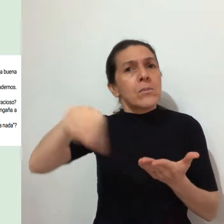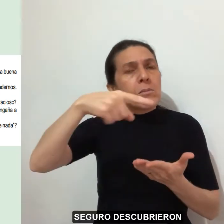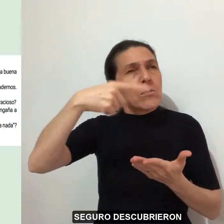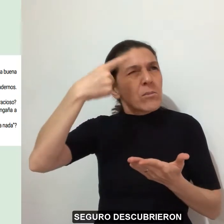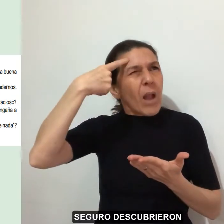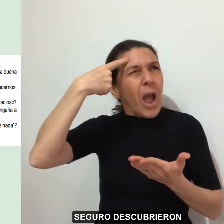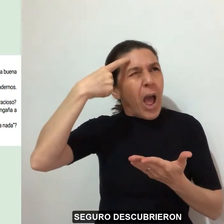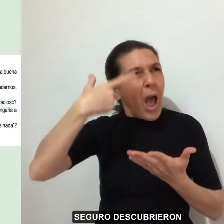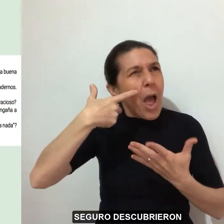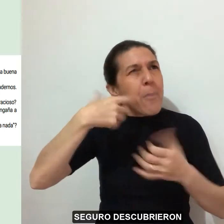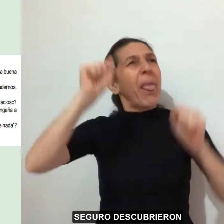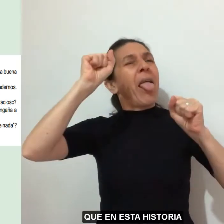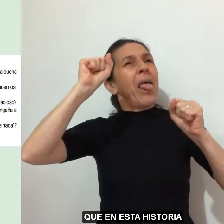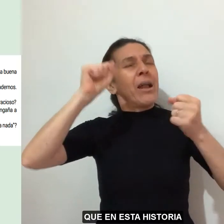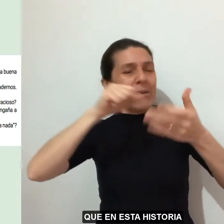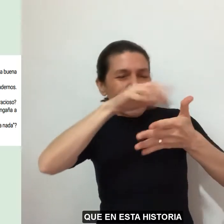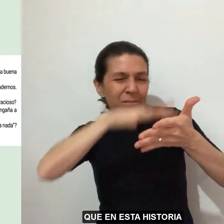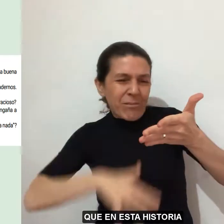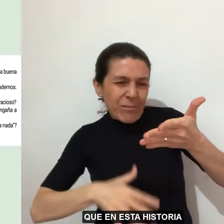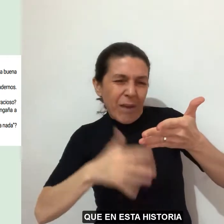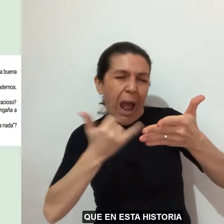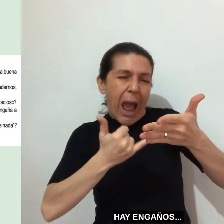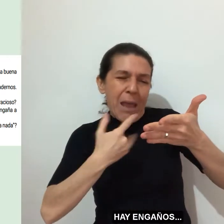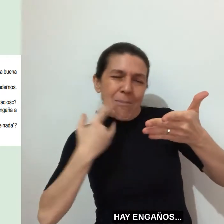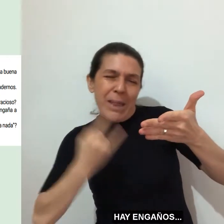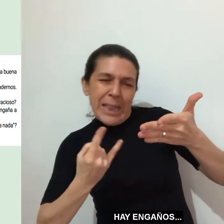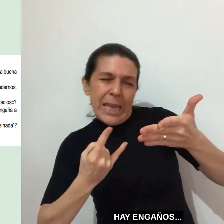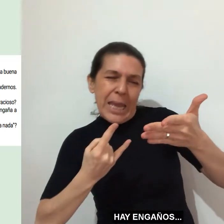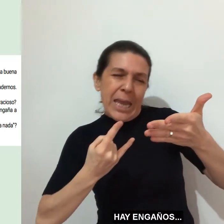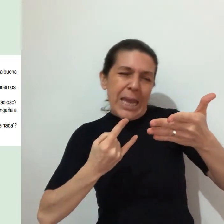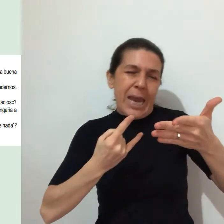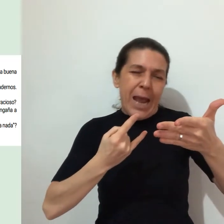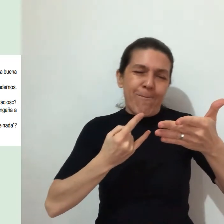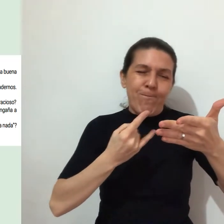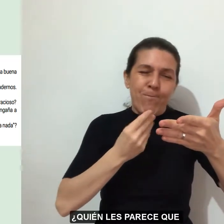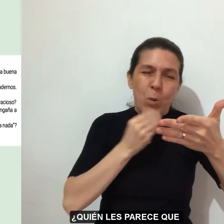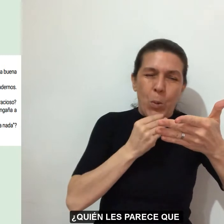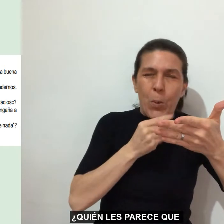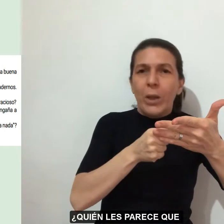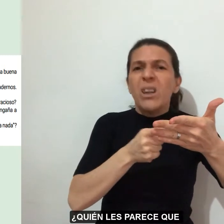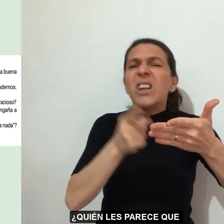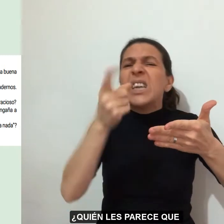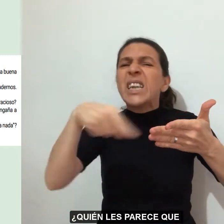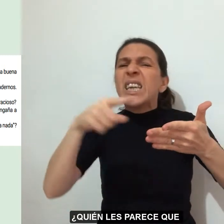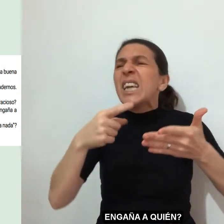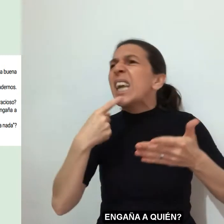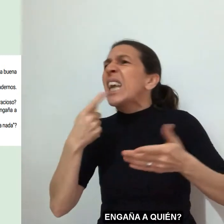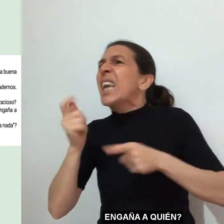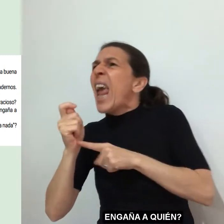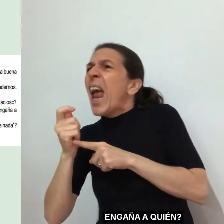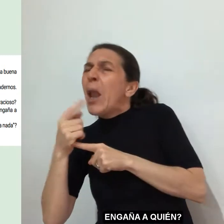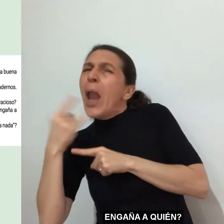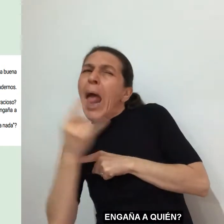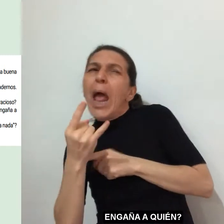Seguro descubrieron que en esta historia hay engaños. ¿Quién les parece que engaña a quién?